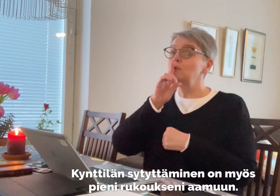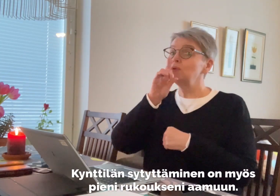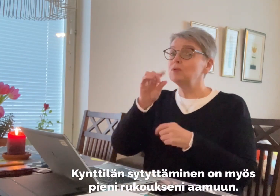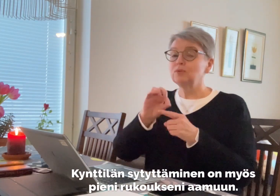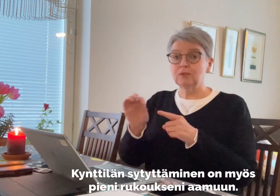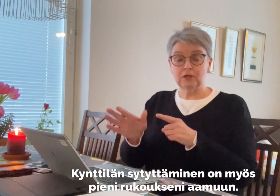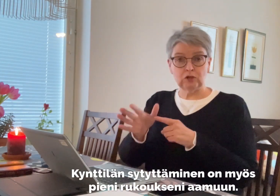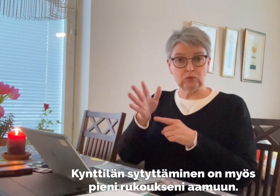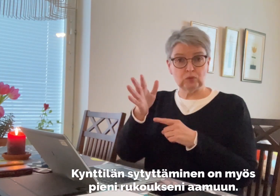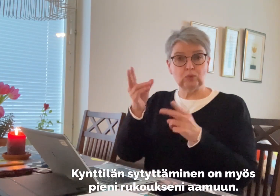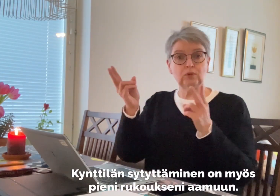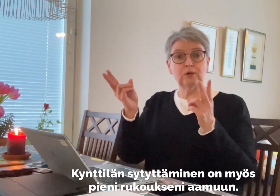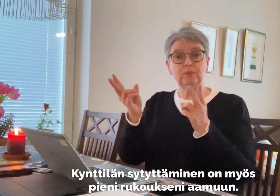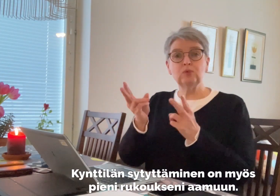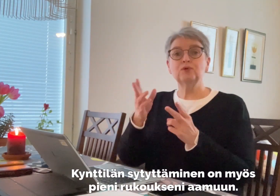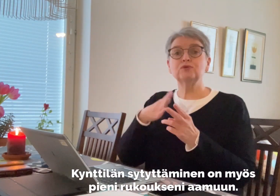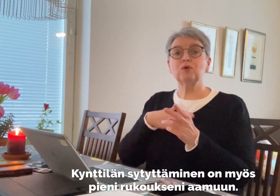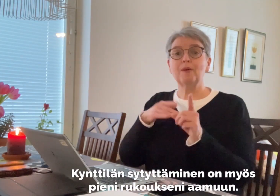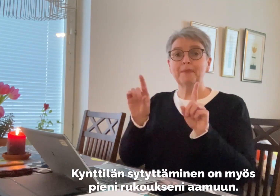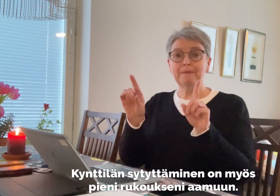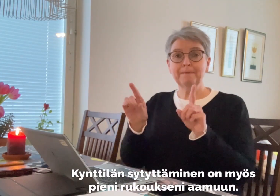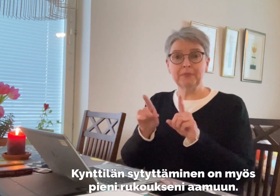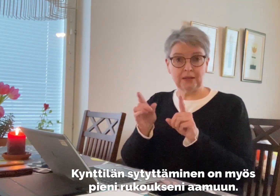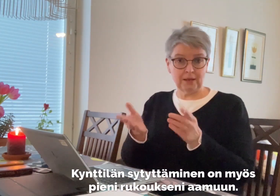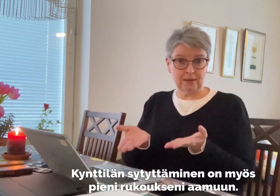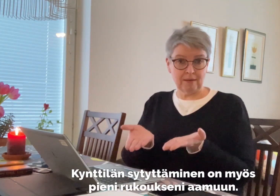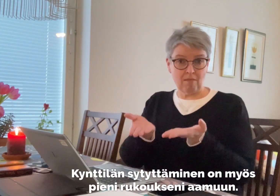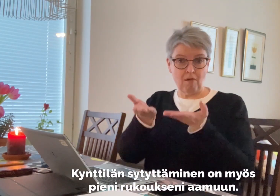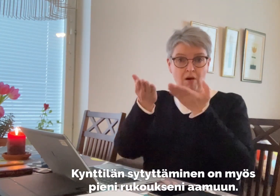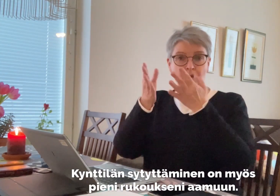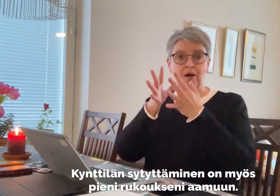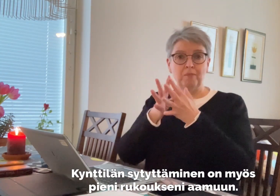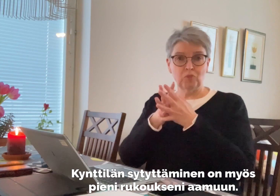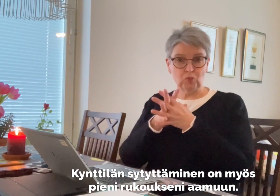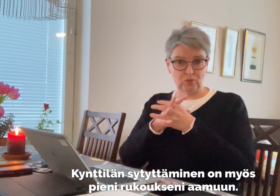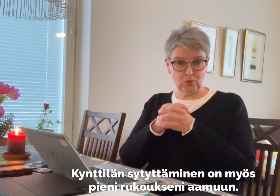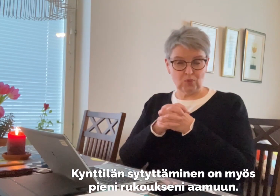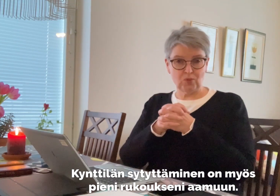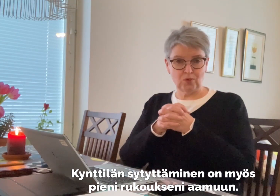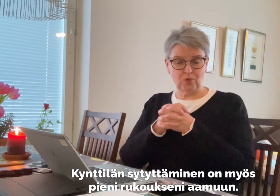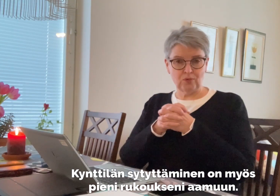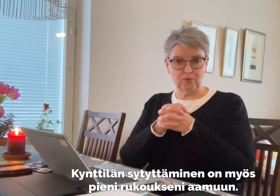Kynttilän sytyttäminen on myös pieni rukoukseni aamuun.